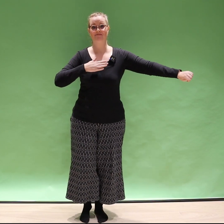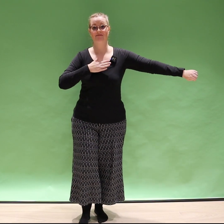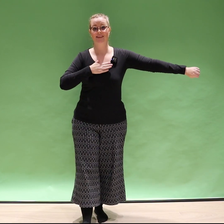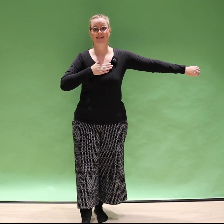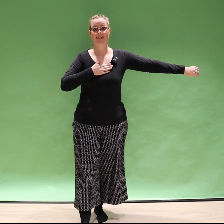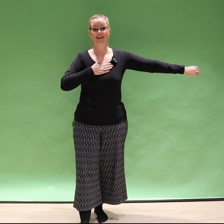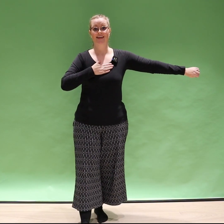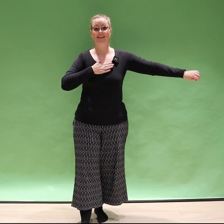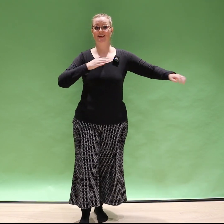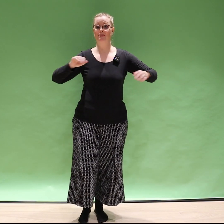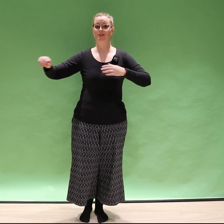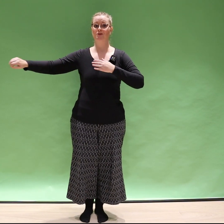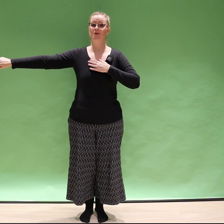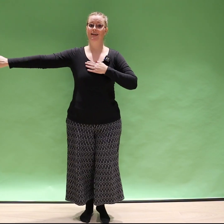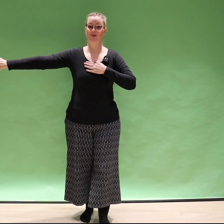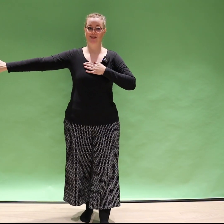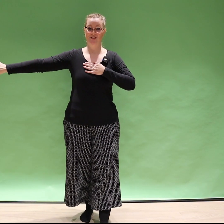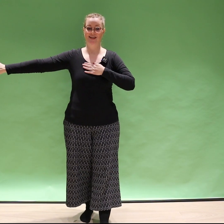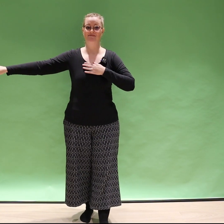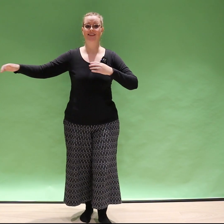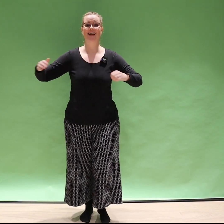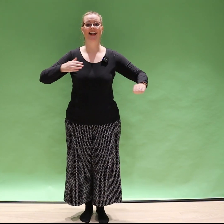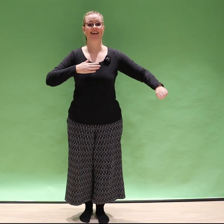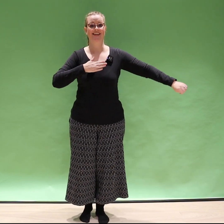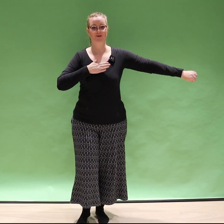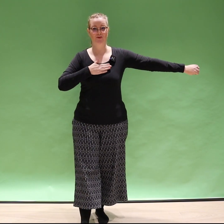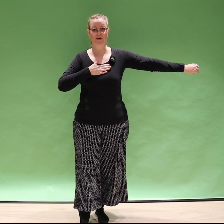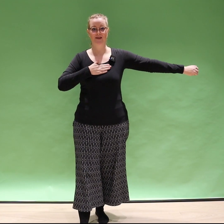Ja tarpeeksi kun tulee toistoja, niin nää lähtee sujumaan.